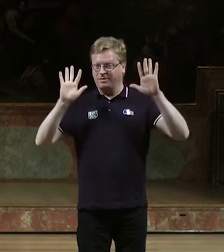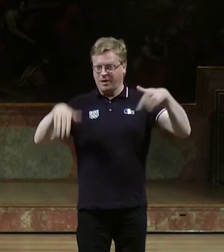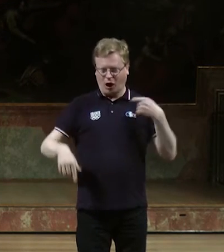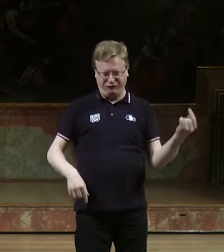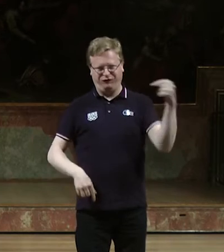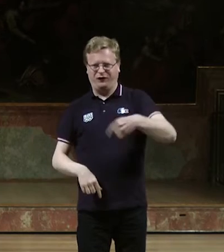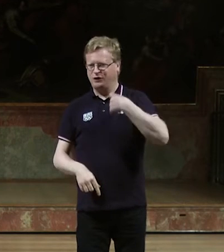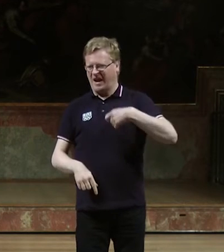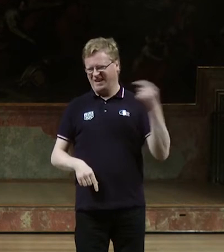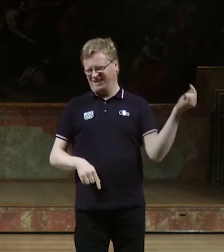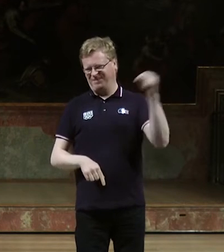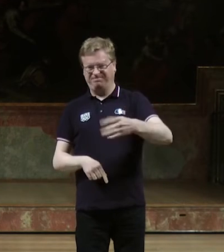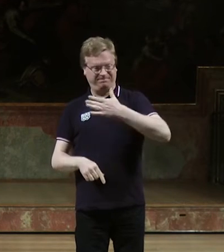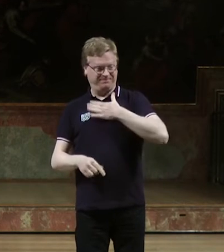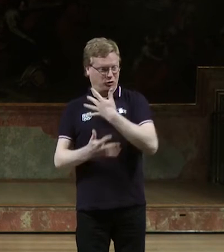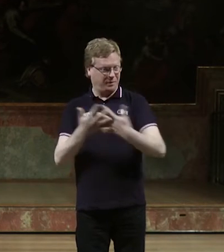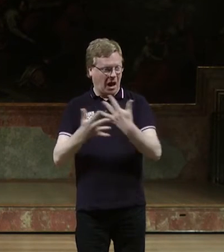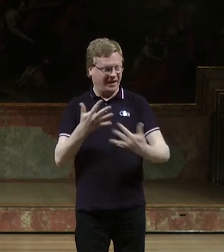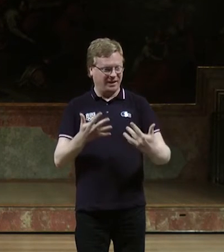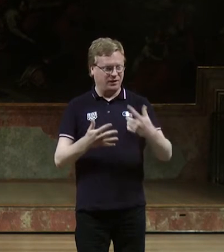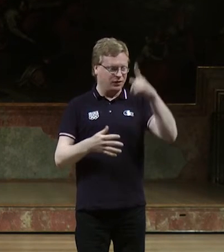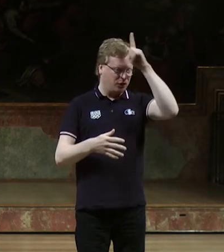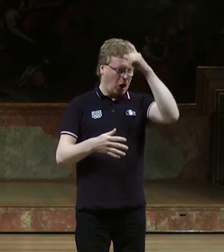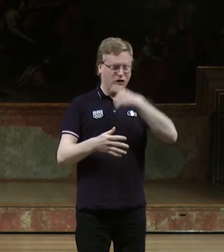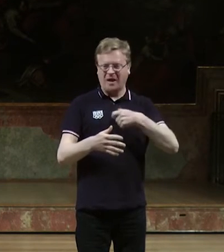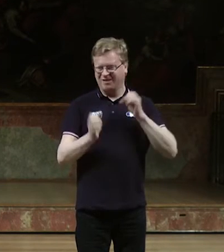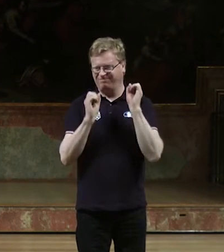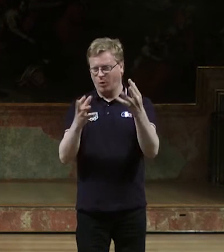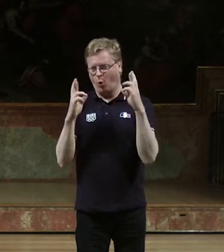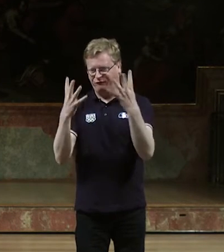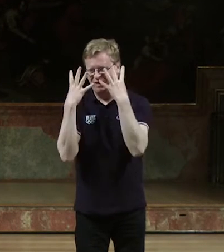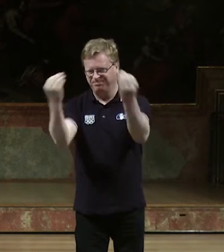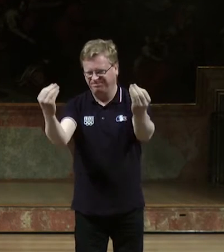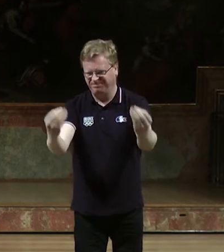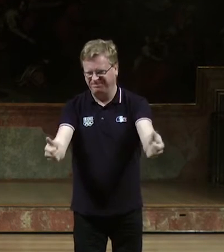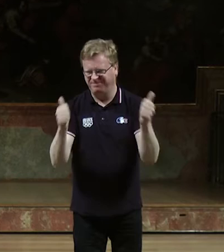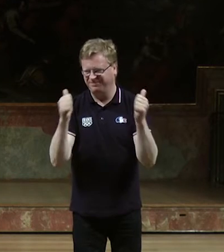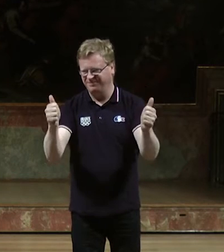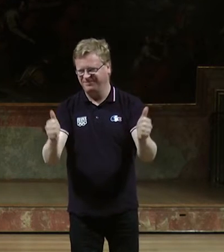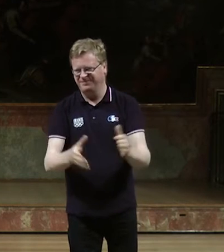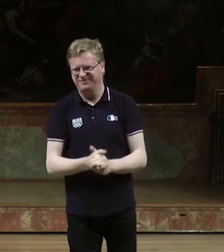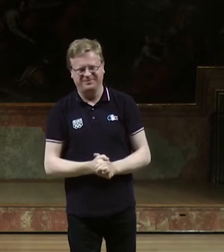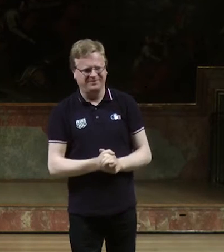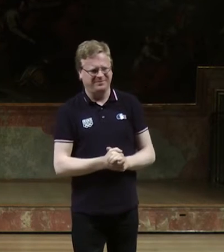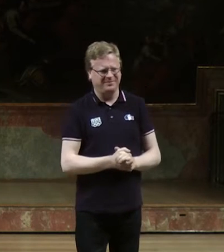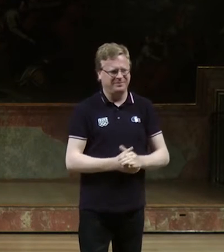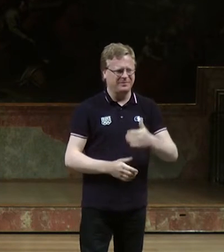Hallo, ich freue mich, dass ich hierher kommen durfte und zwar aus der Schweiz. Ich werde ein bisschen Deutsch und ein bisschen schweizerische